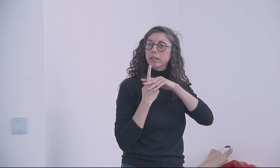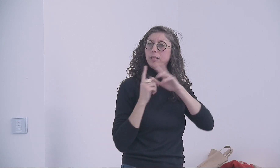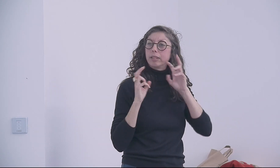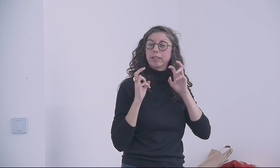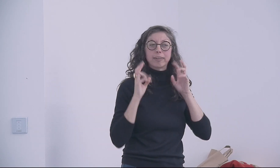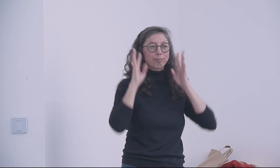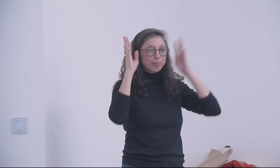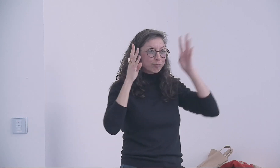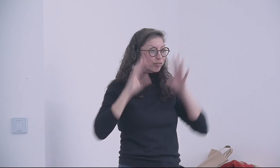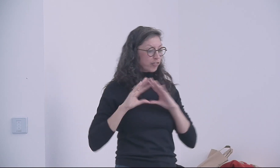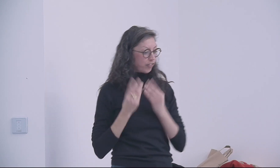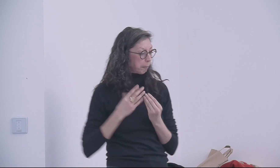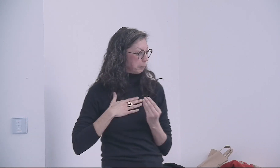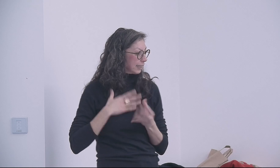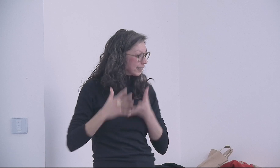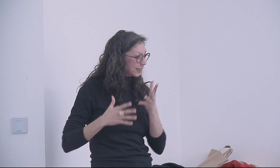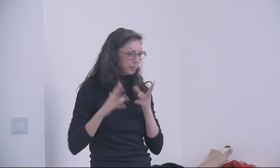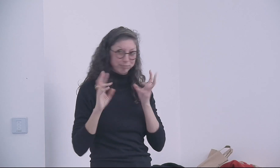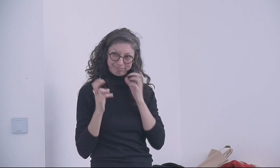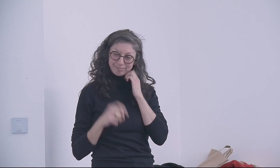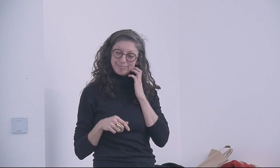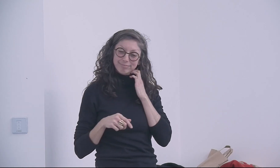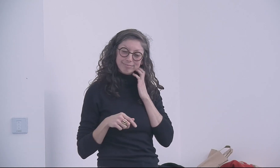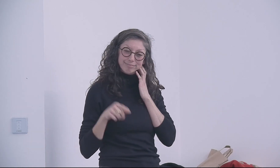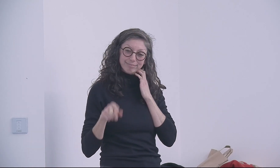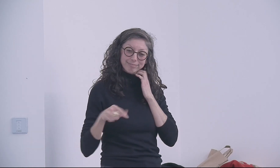moi, j'étais vraiment dans une langue